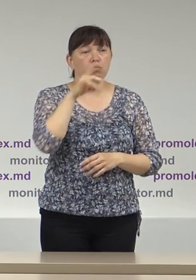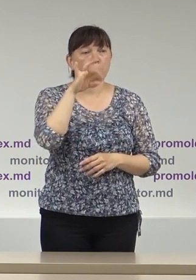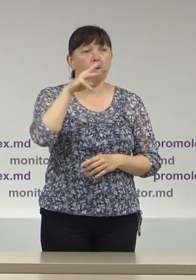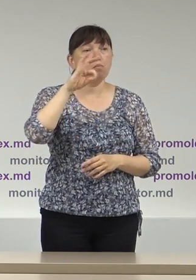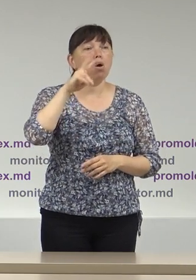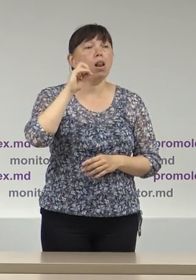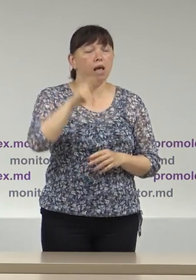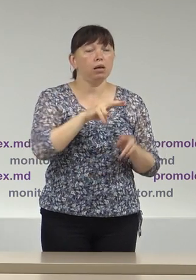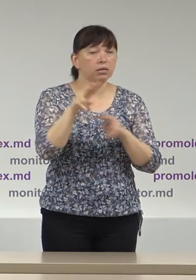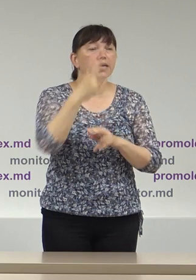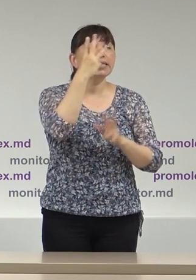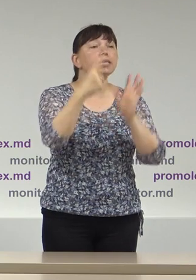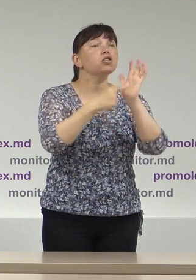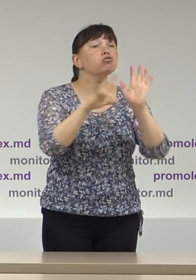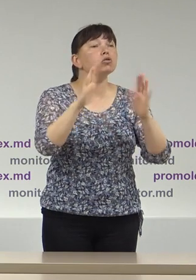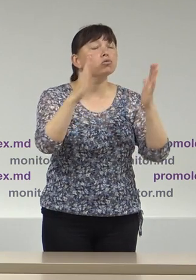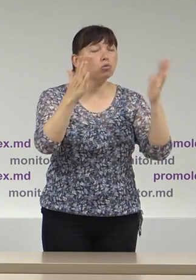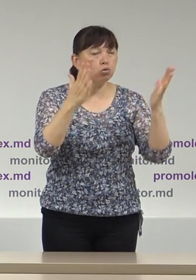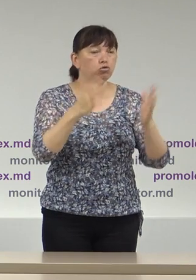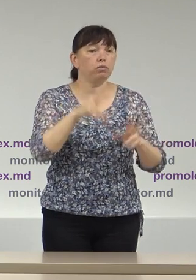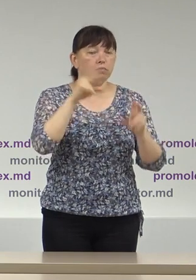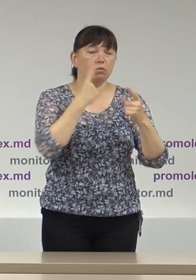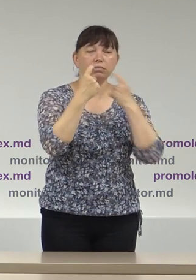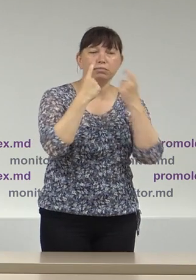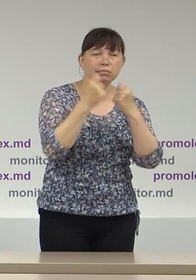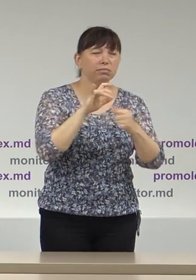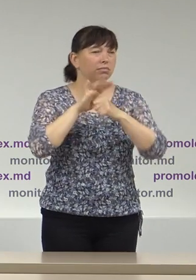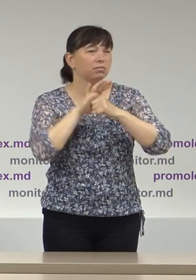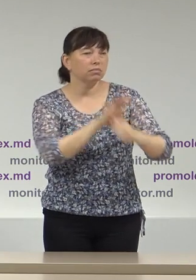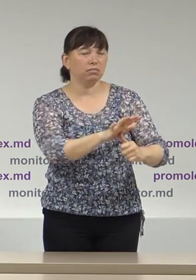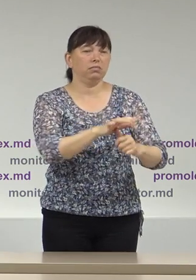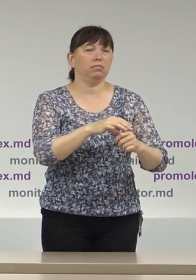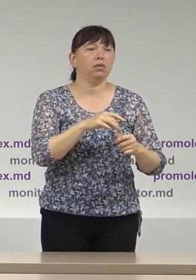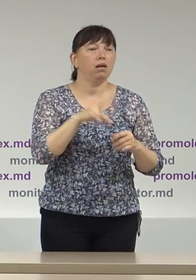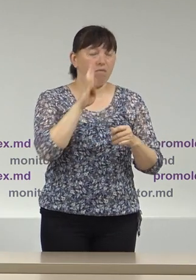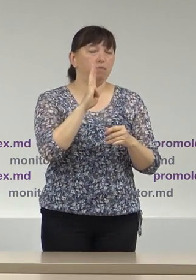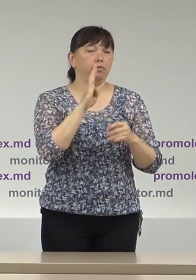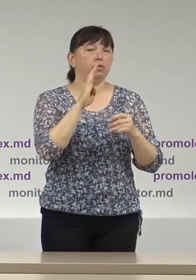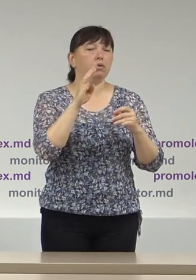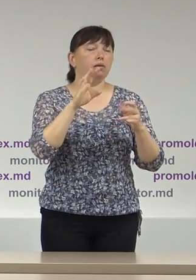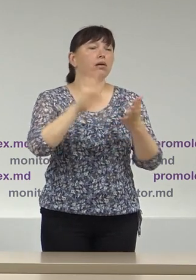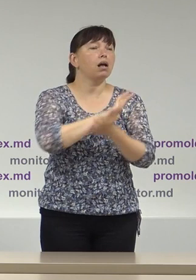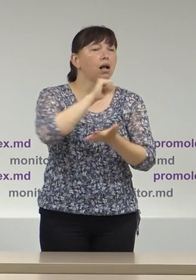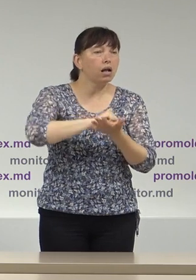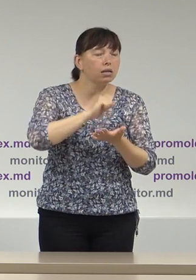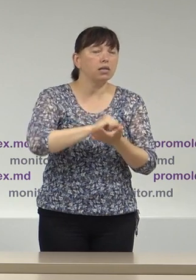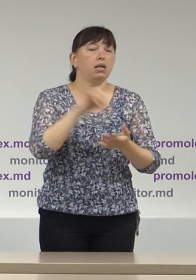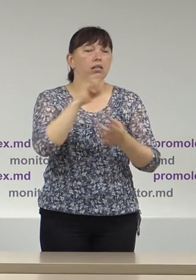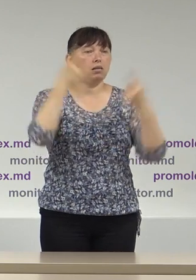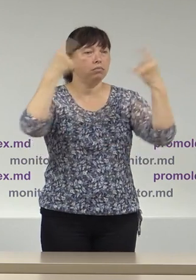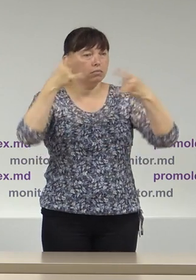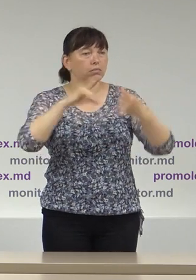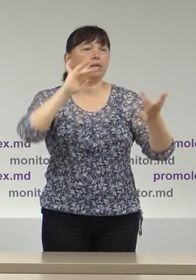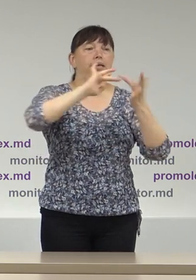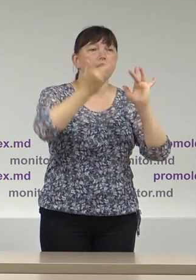cel puțin 36 cazuri de discurs de ură și instigare la discriminare în spațiu public în mass media și în mediul